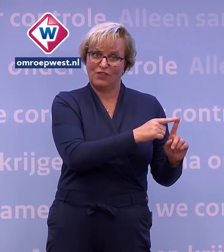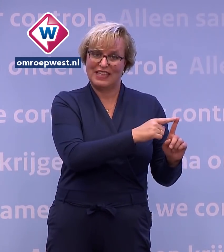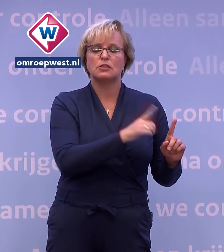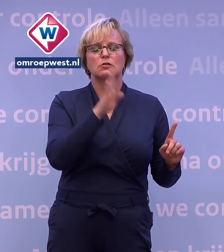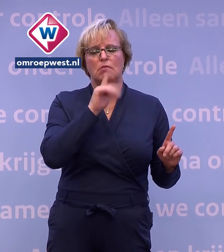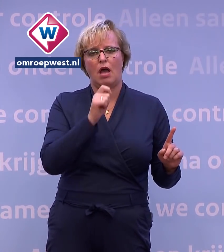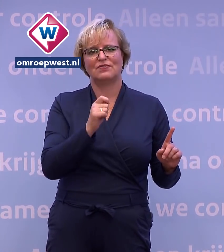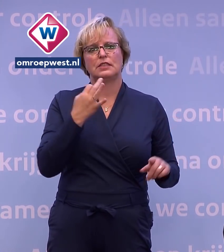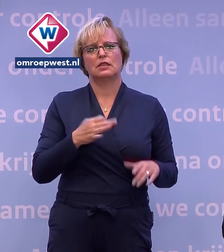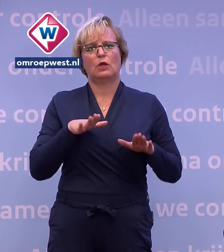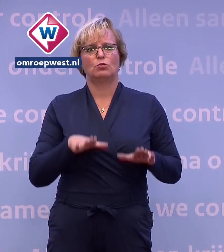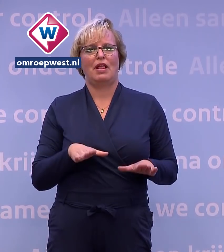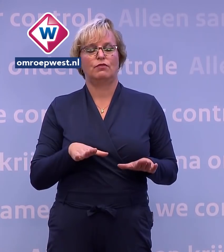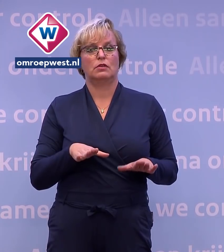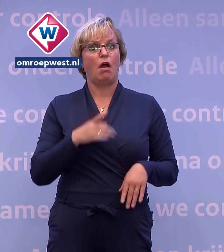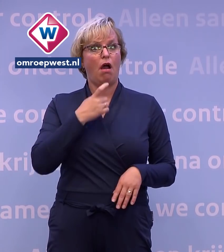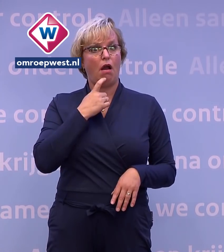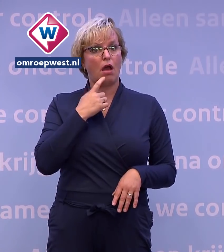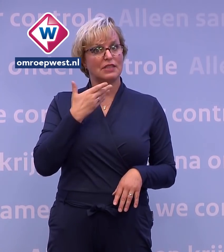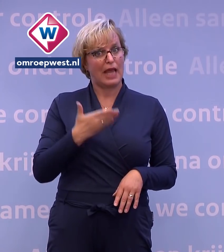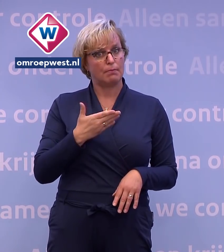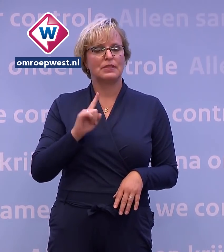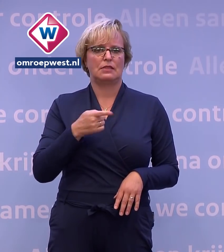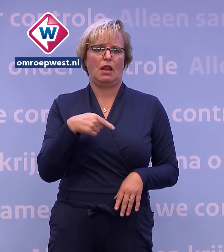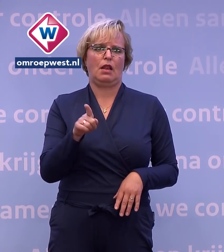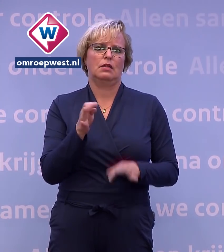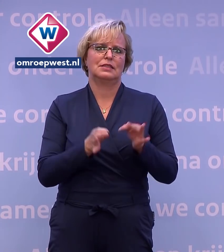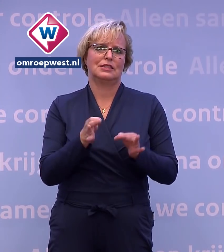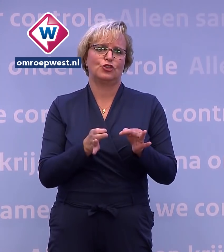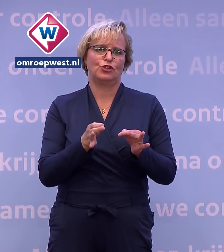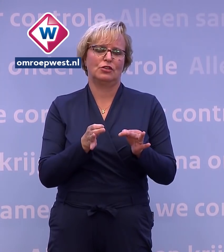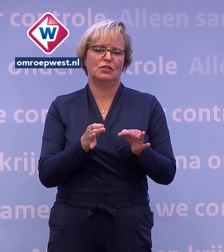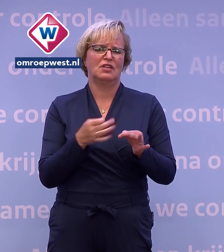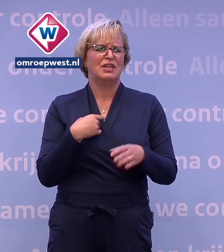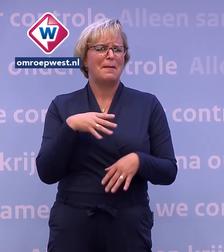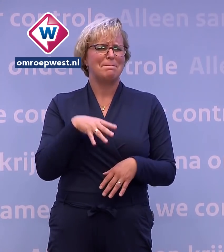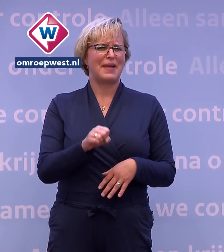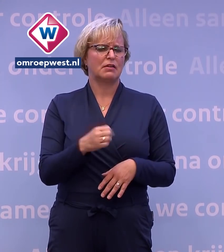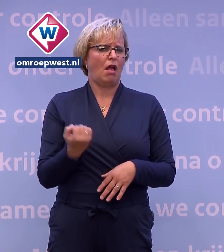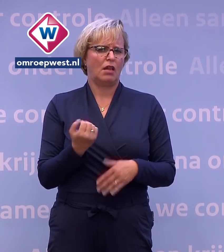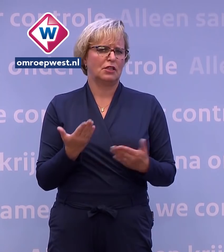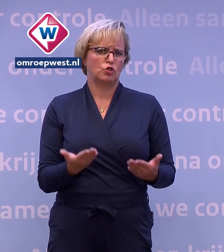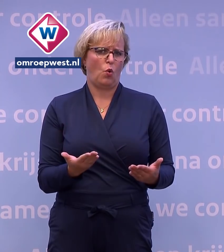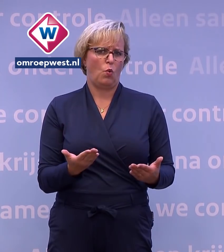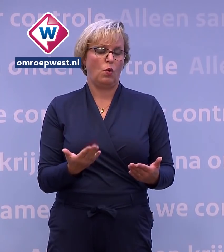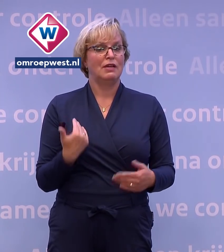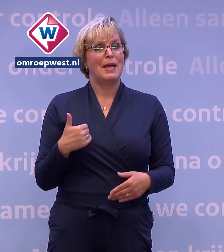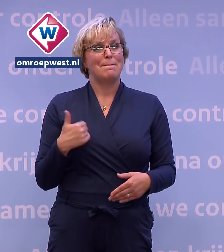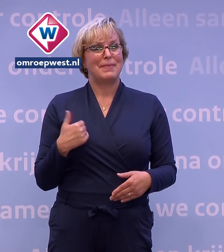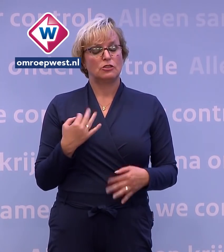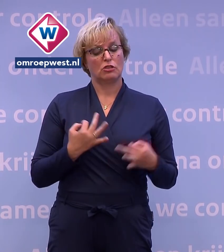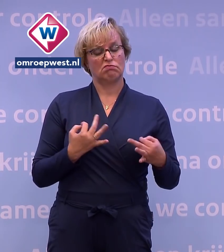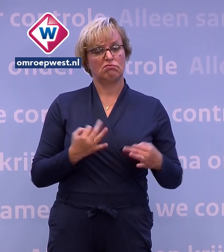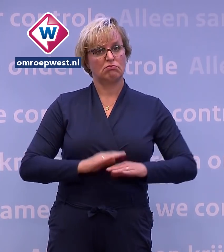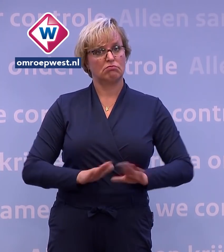en als je klachten mocht ontwikkelen, je snel laten testen. Maar we merken dat dat niet altijd gebeurt. Mensen gaan dan toch aan het